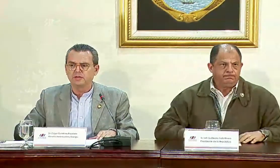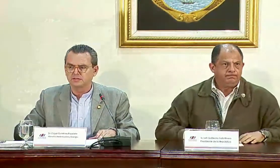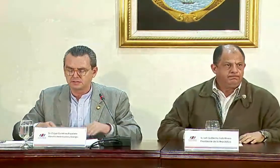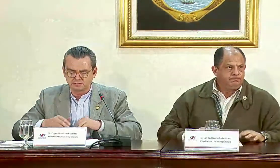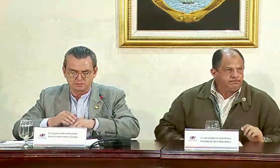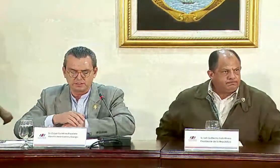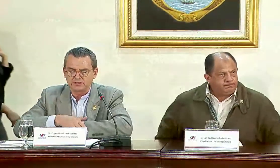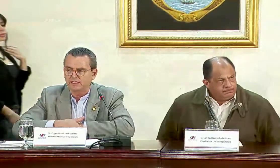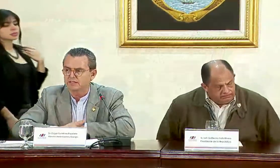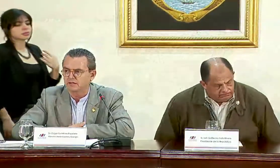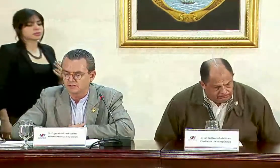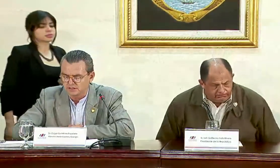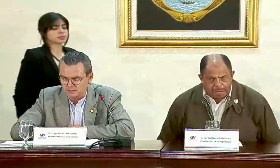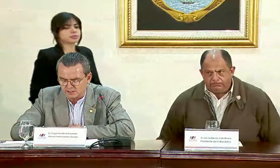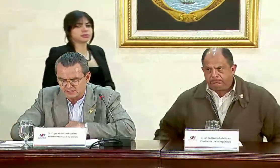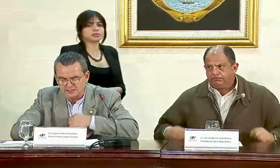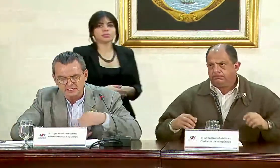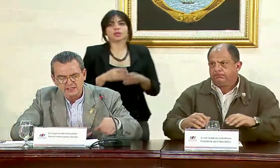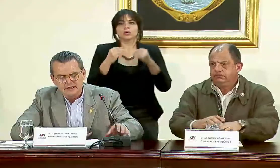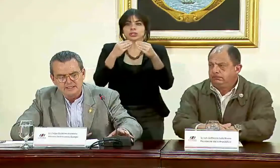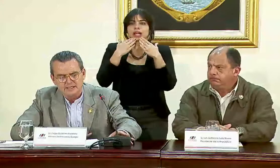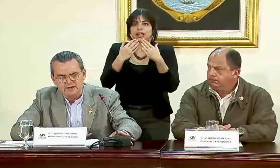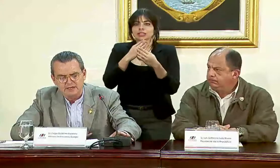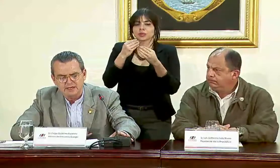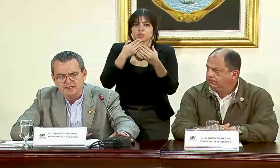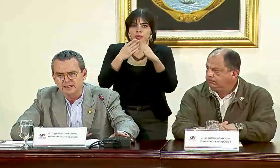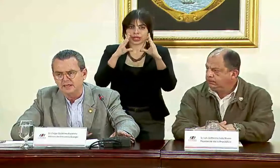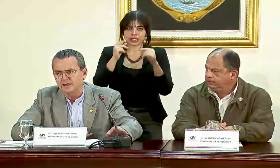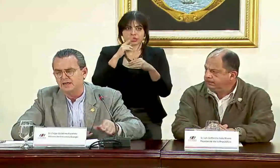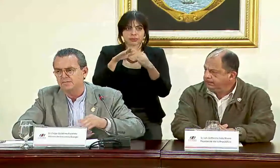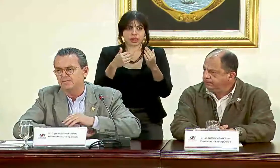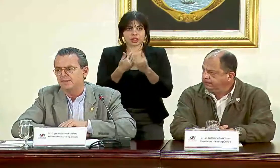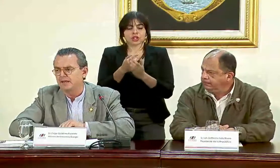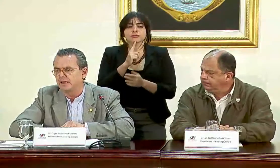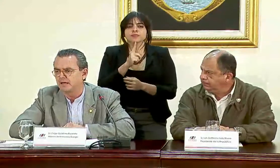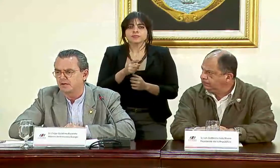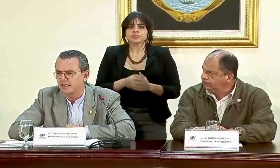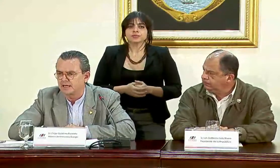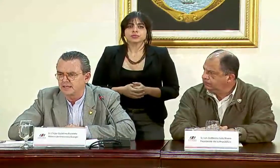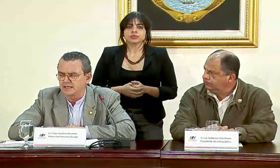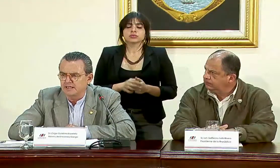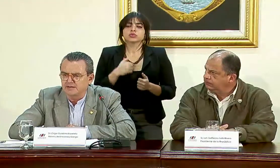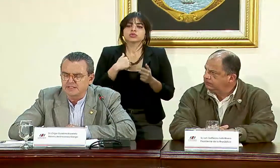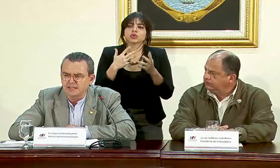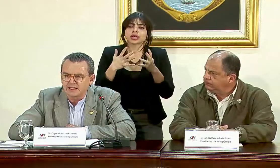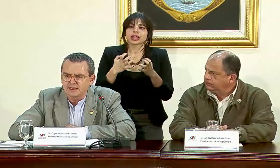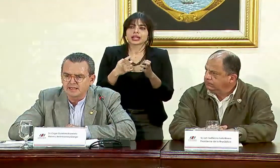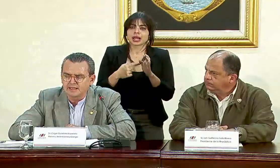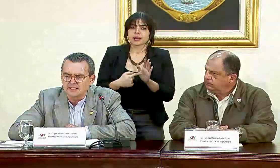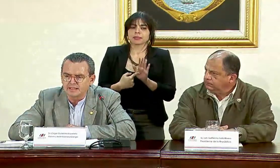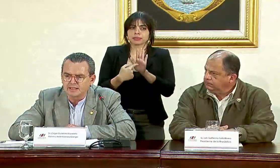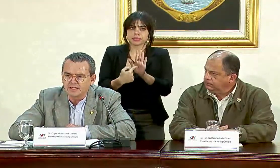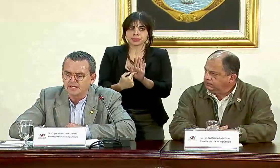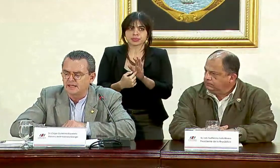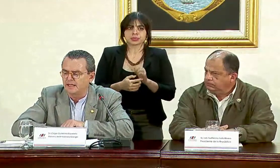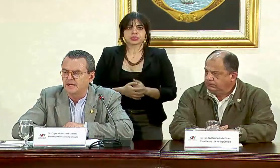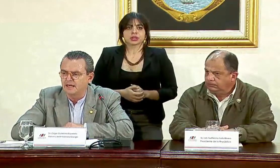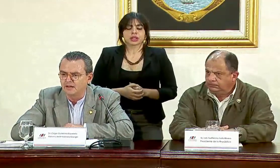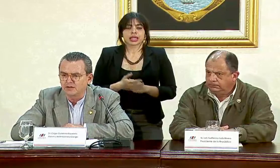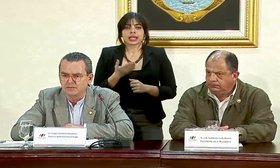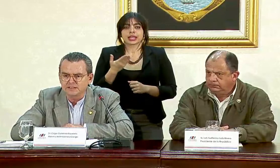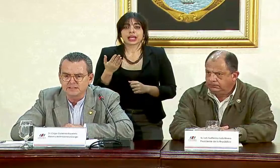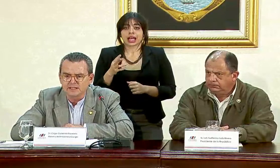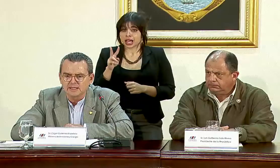y muy buenas tardes a todos y todas. Sí, en realidad lo que quería resaltar era de que